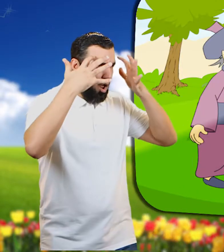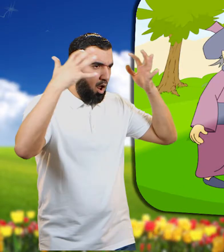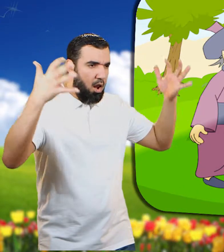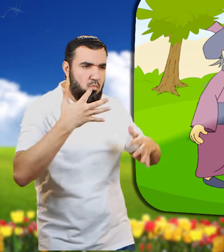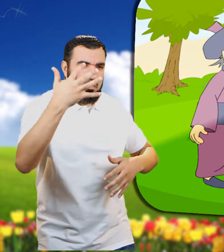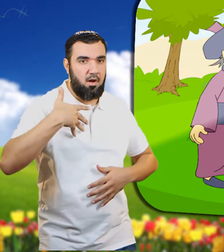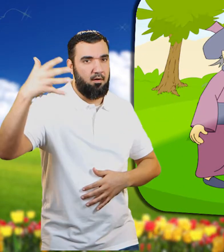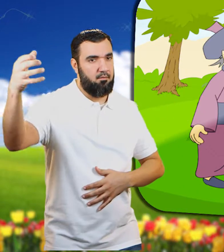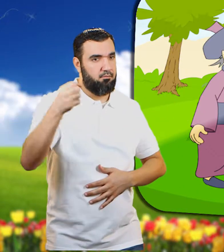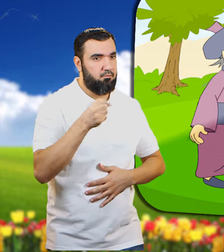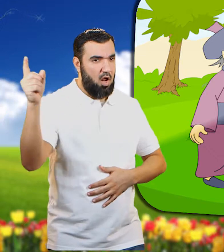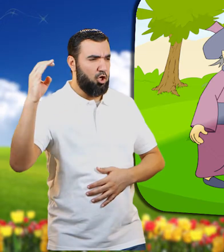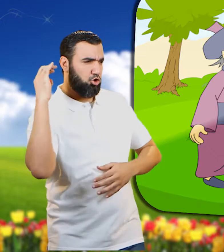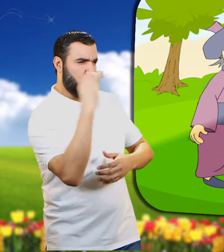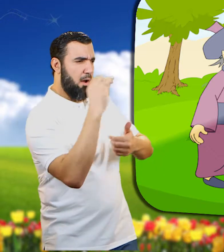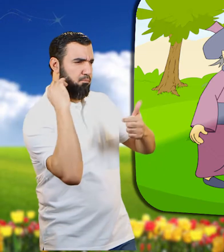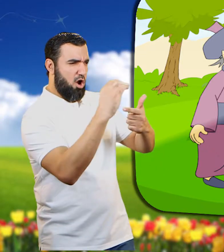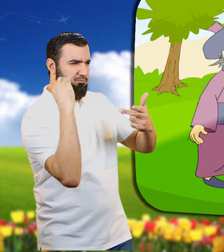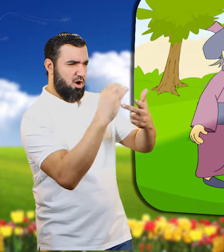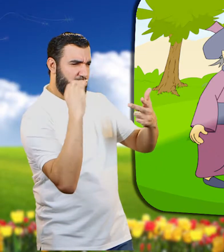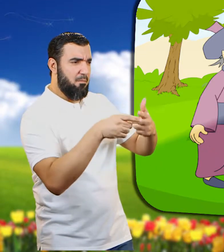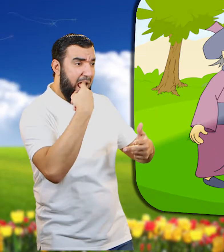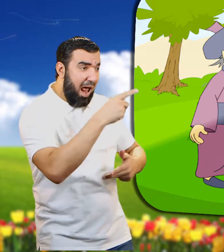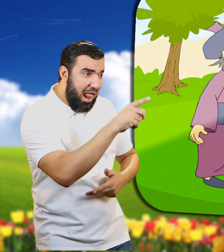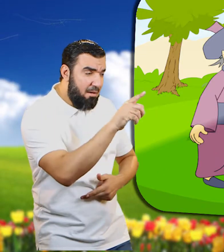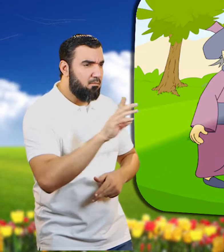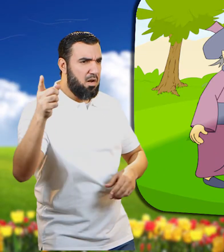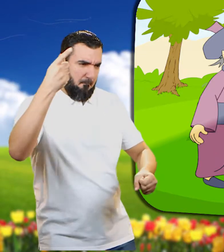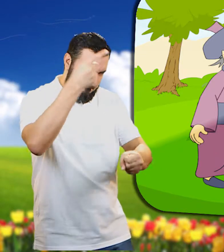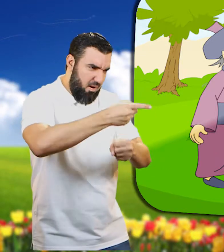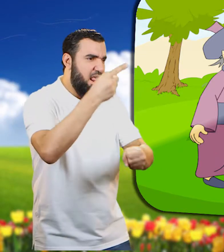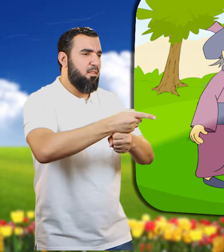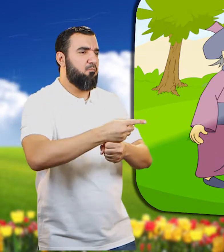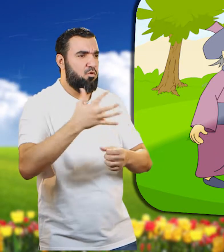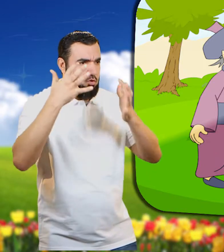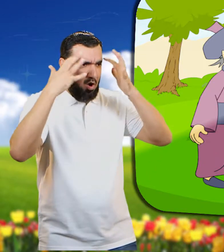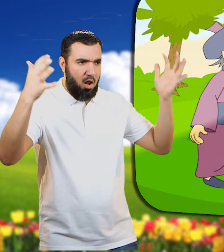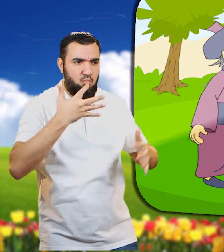وسوف يرد على كلامك هذا ويلقنك درسا لم تنساه ابدا